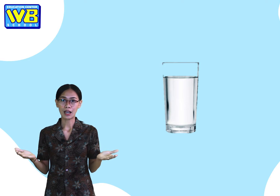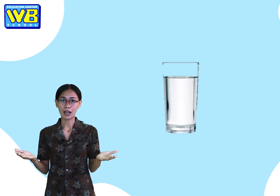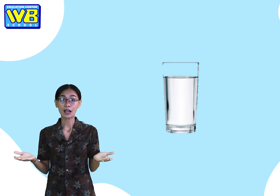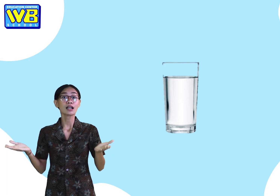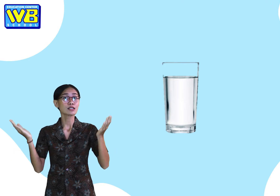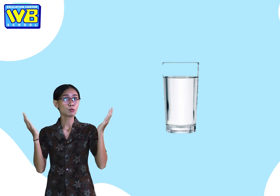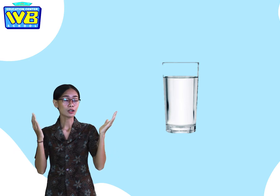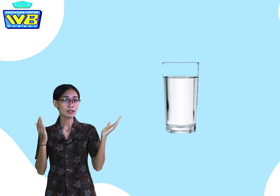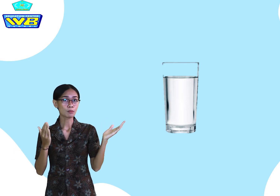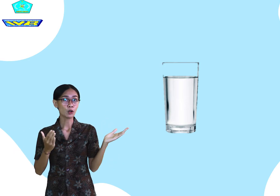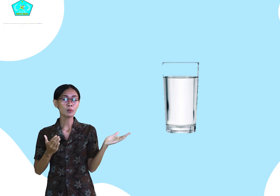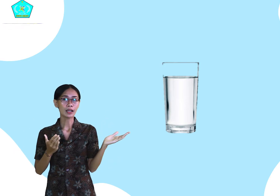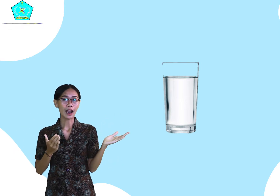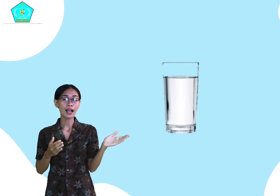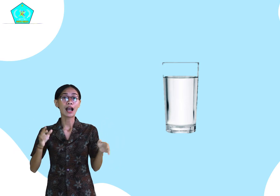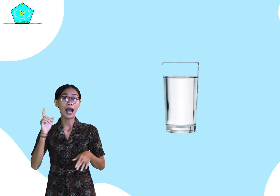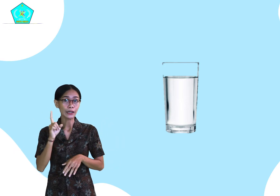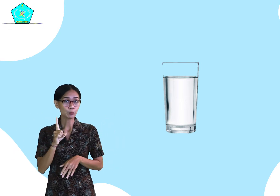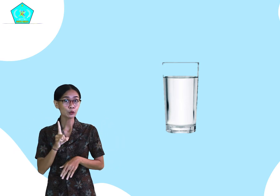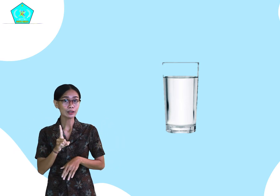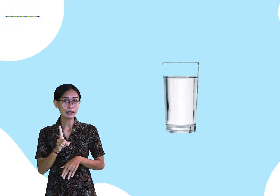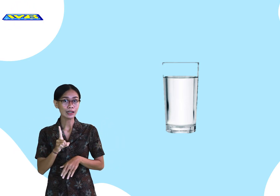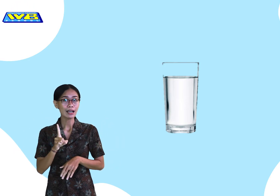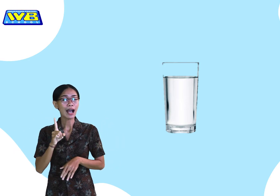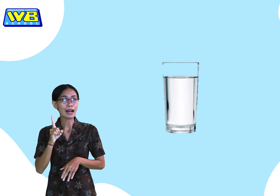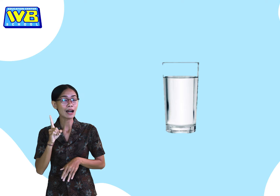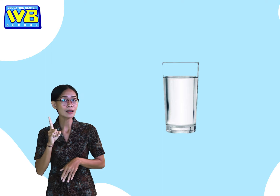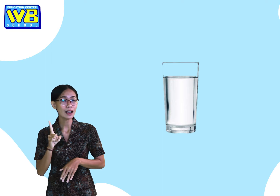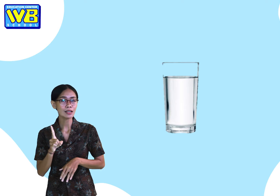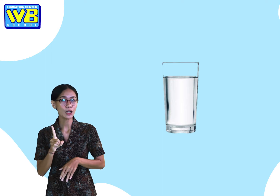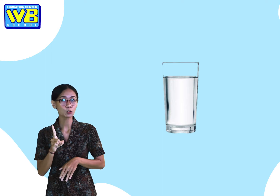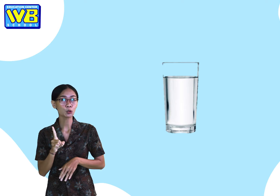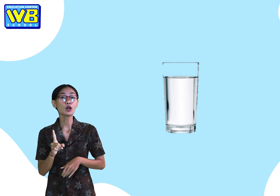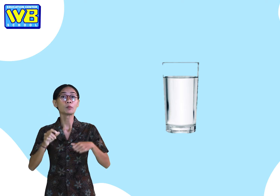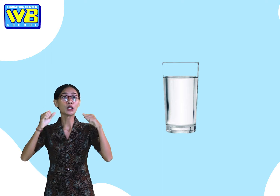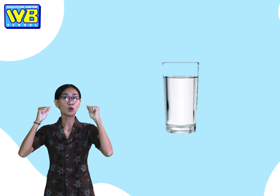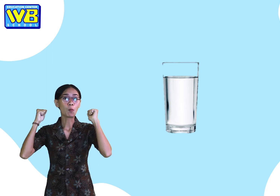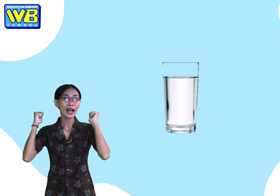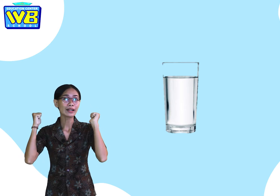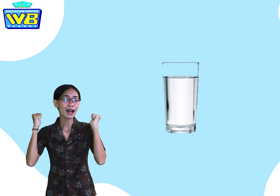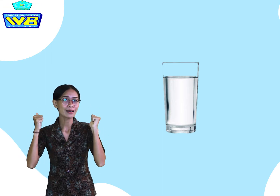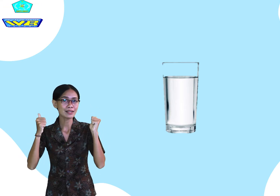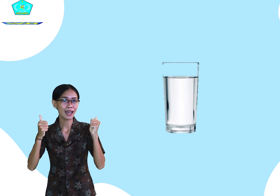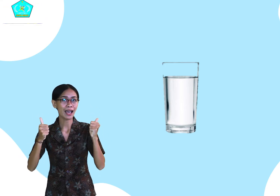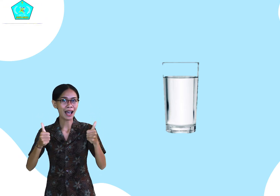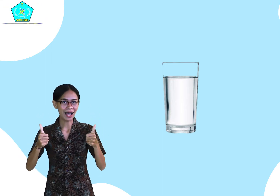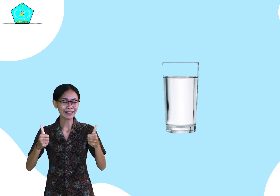sebutkan sebelumnya, air putih adalah salah satu minuman yang sehat.